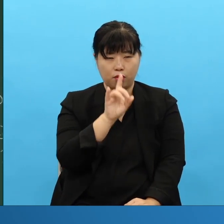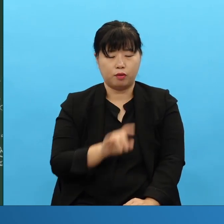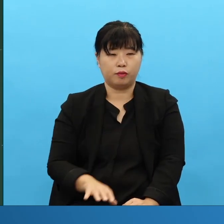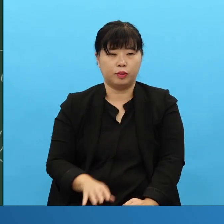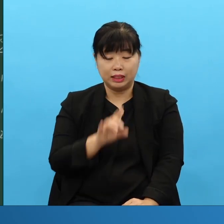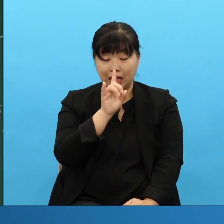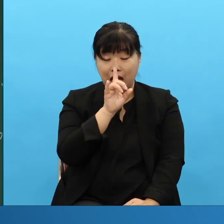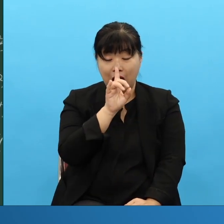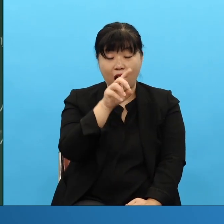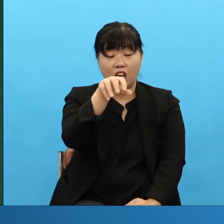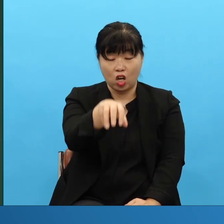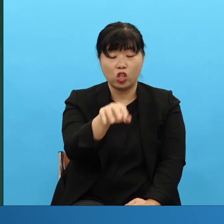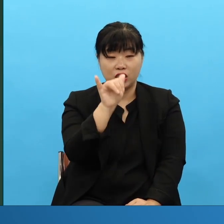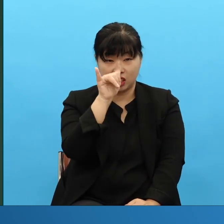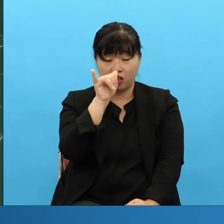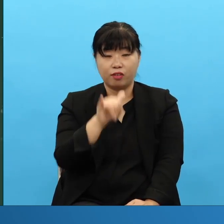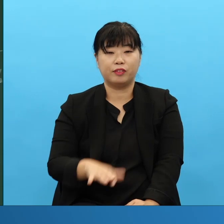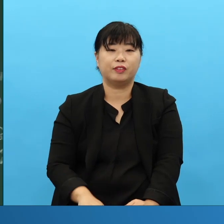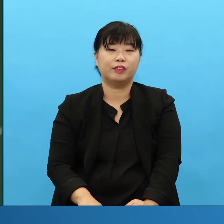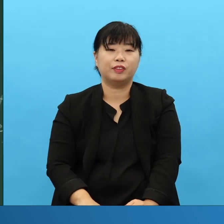장사 잘 못하는 사람은 이걸 못 봐 장사 안 되는 거예요